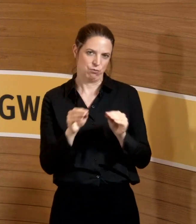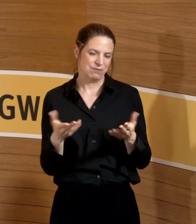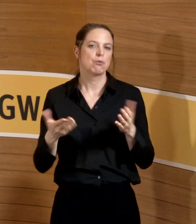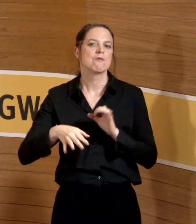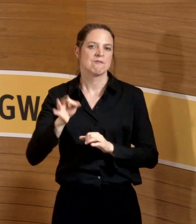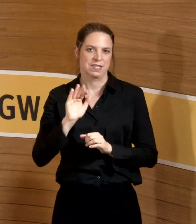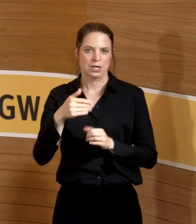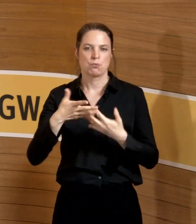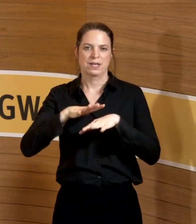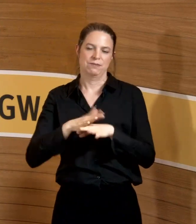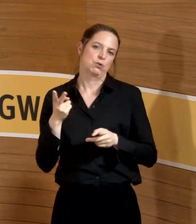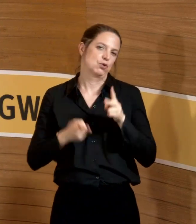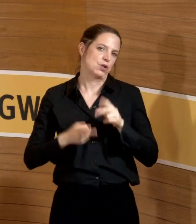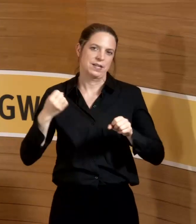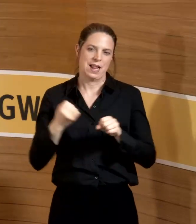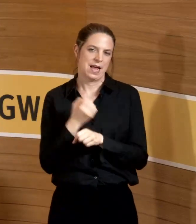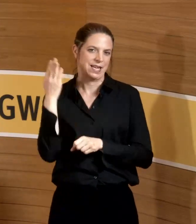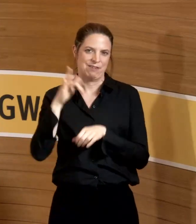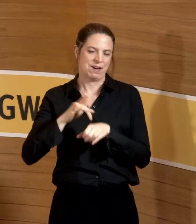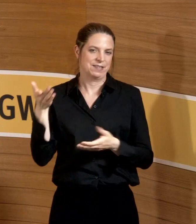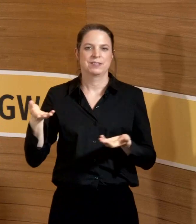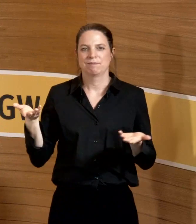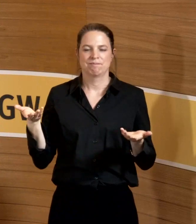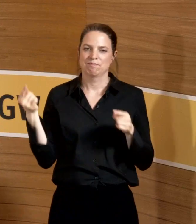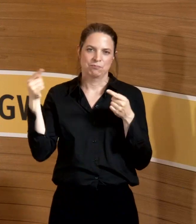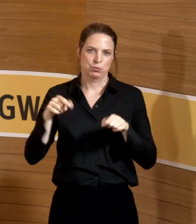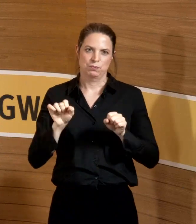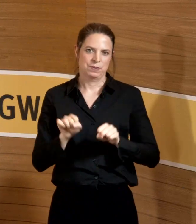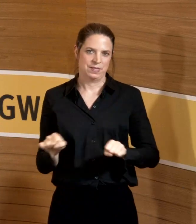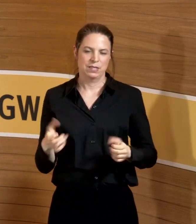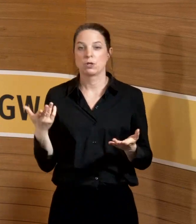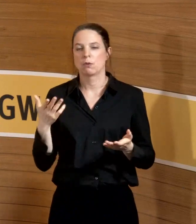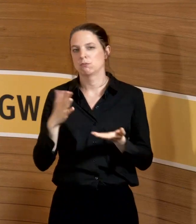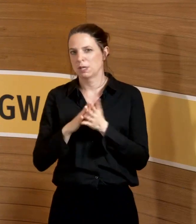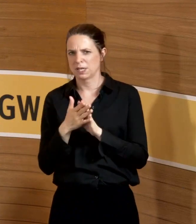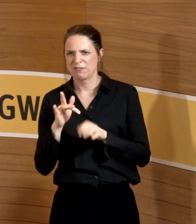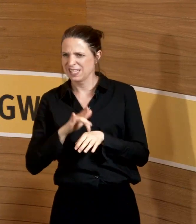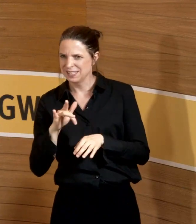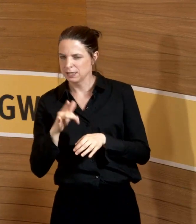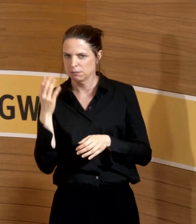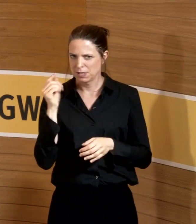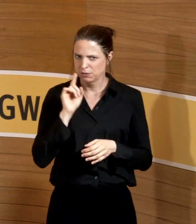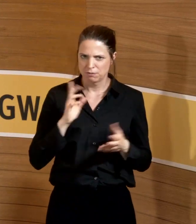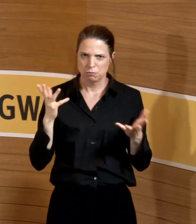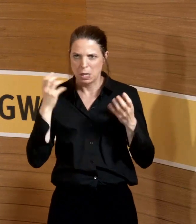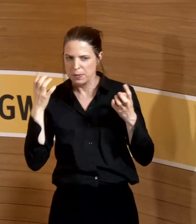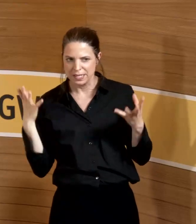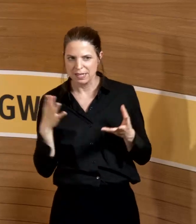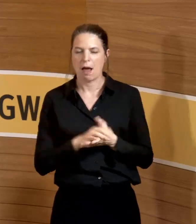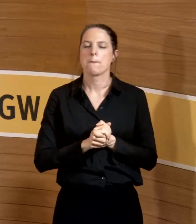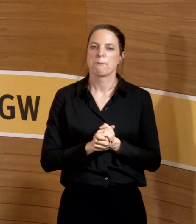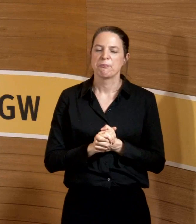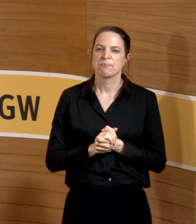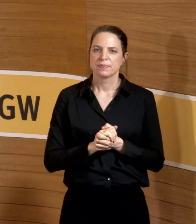und ja, schade, dass es sozusagen mit der Referentin oder wir müssen uns noch darüber einigen, ob es eine Referentin hätte gewesen sein sollen oder ein